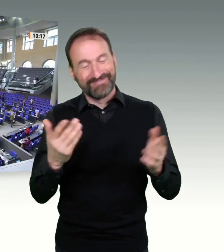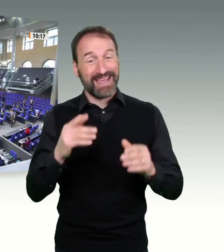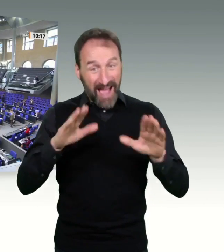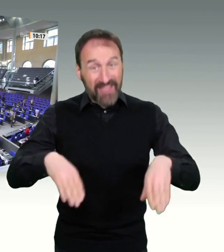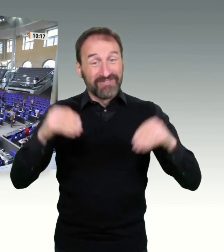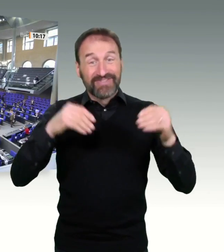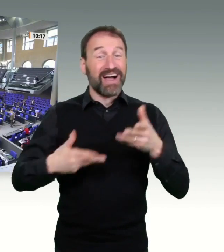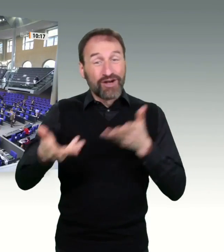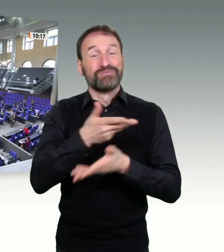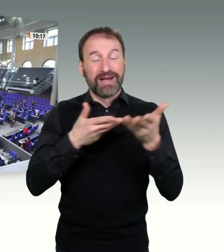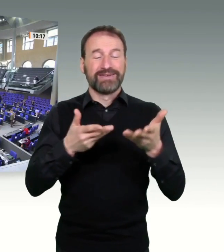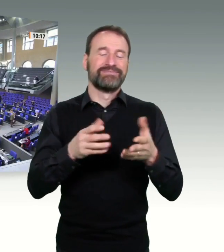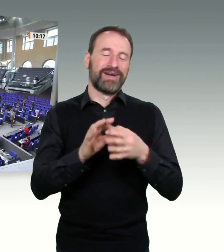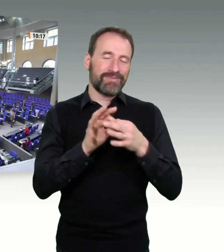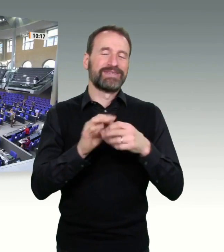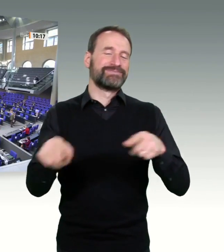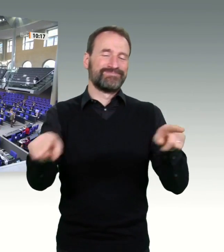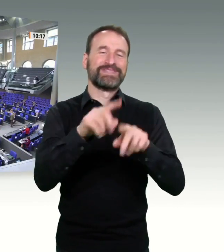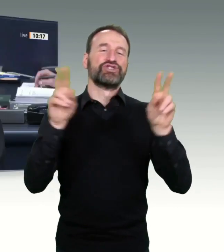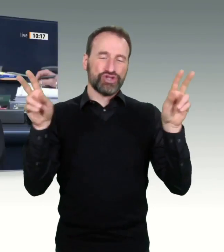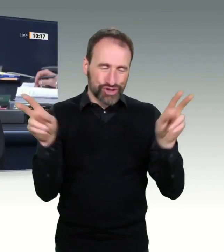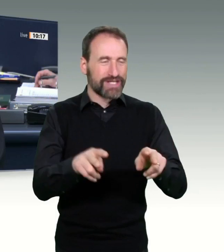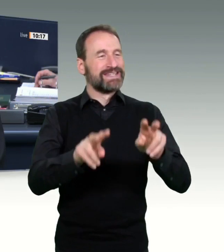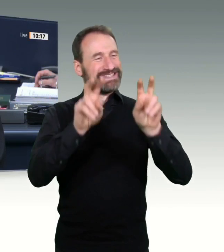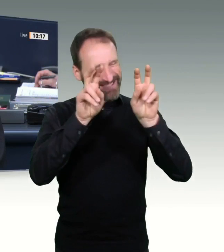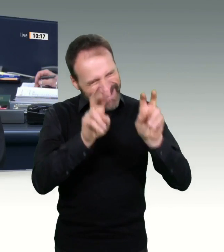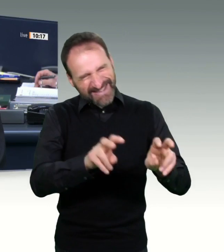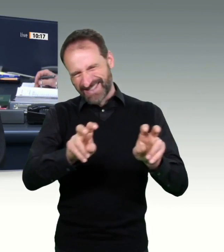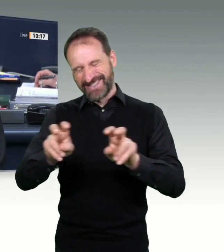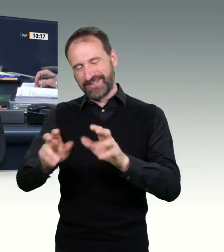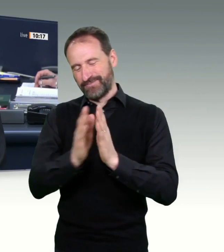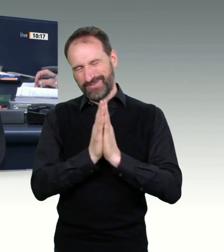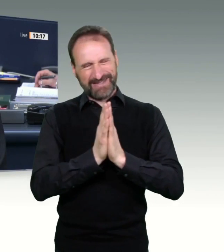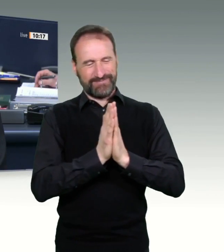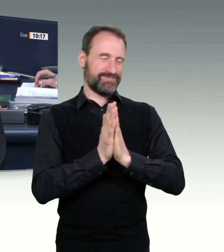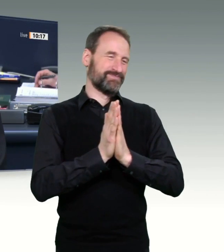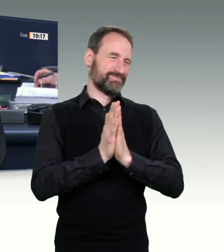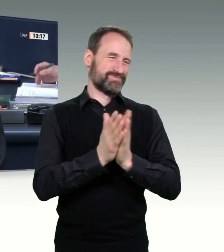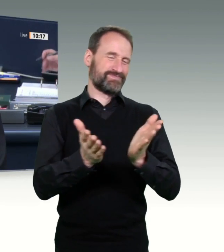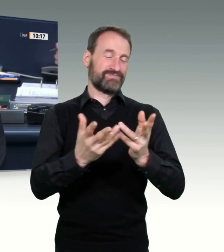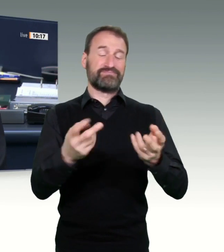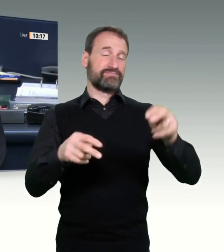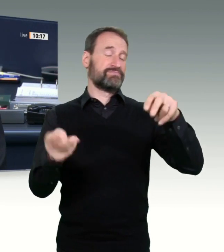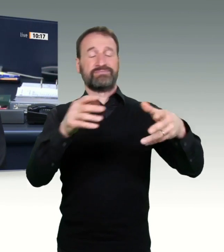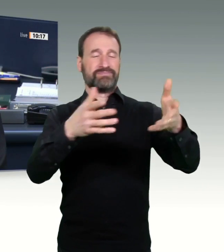Und denken Sie daran, dass die Planungen für die heutige Plenarsitzung ohne dies bis 18 Uhr laufen.